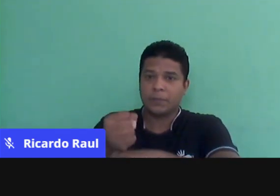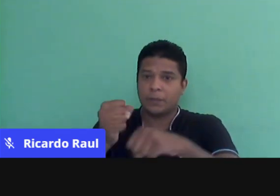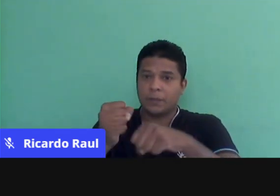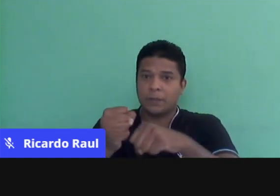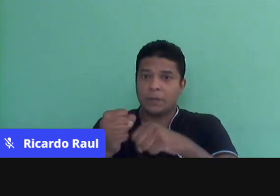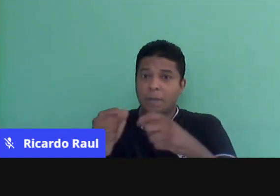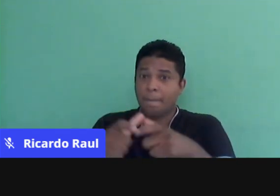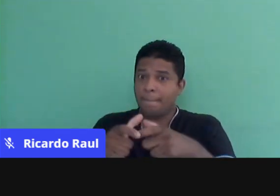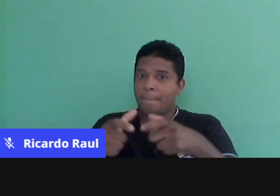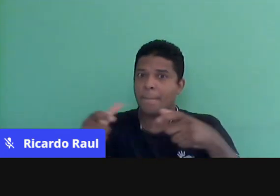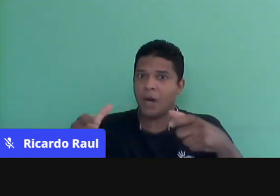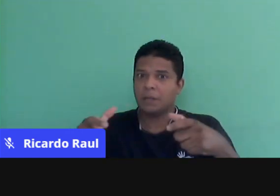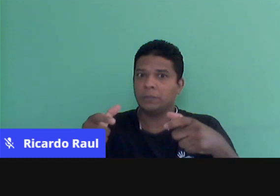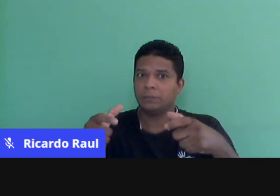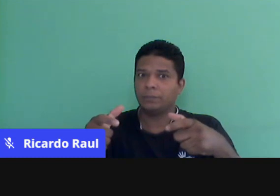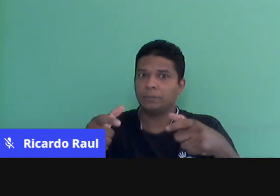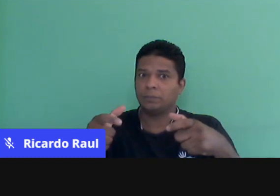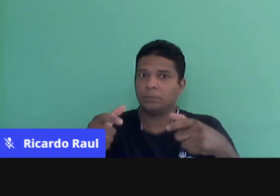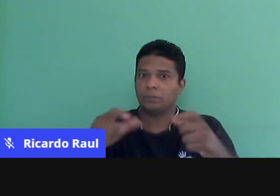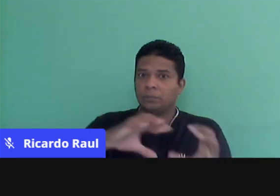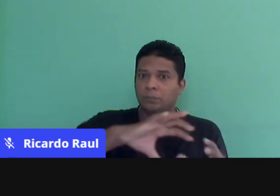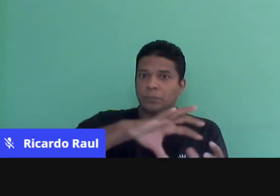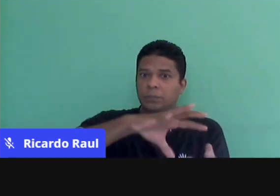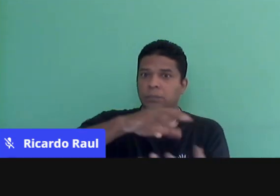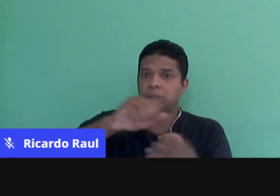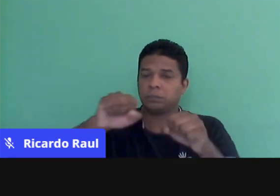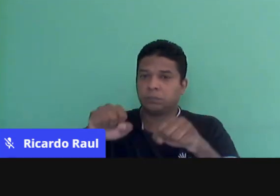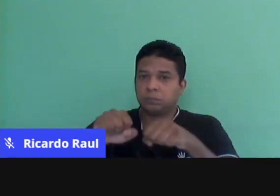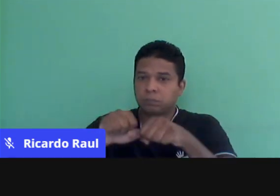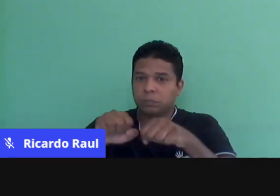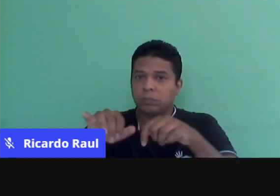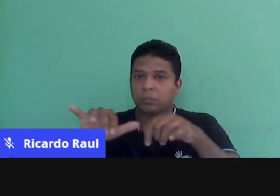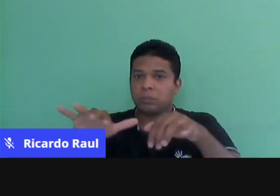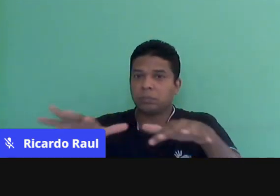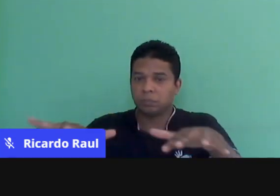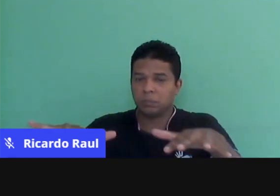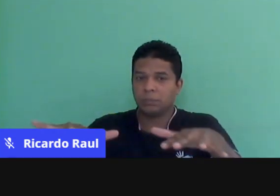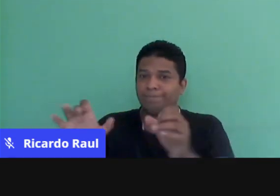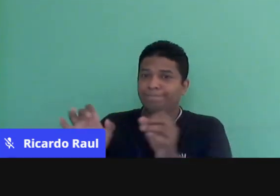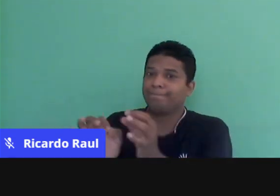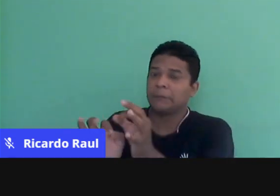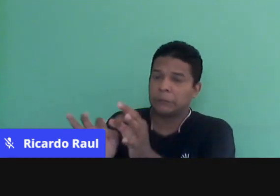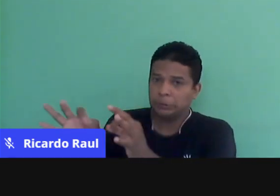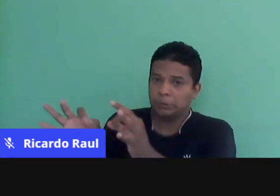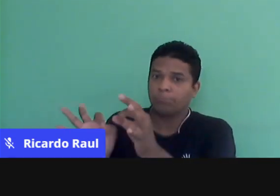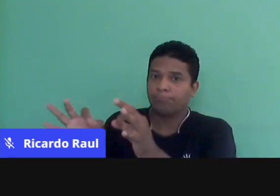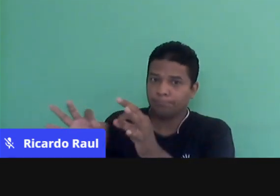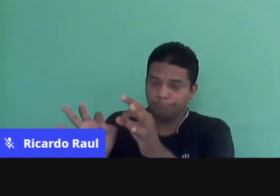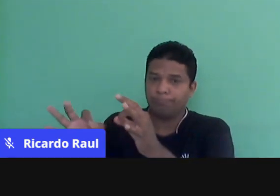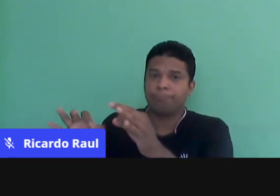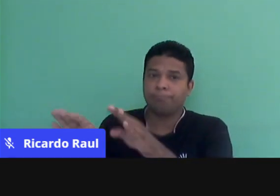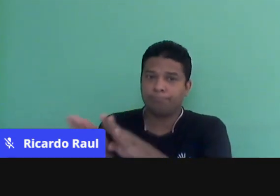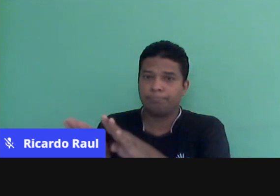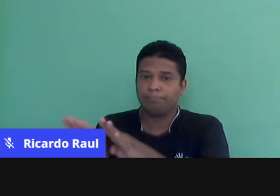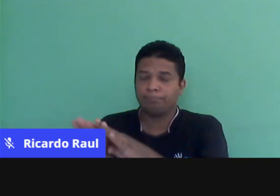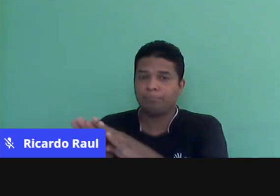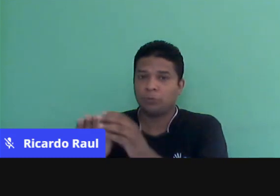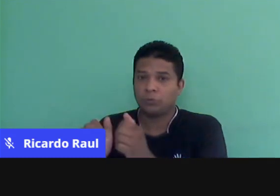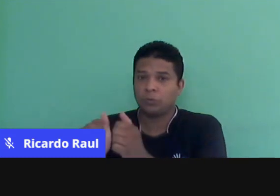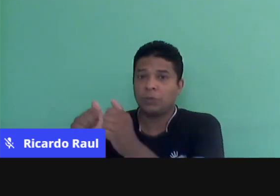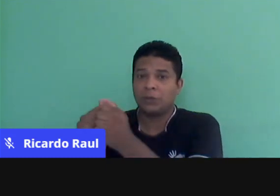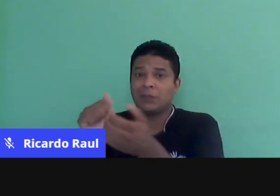pandemia e agravados pelas dificuldades de organização, gestão e